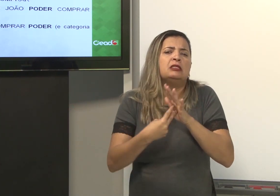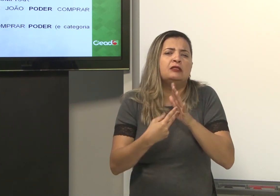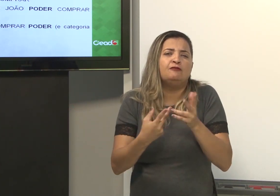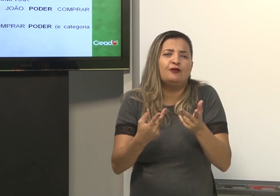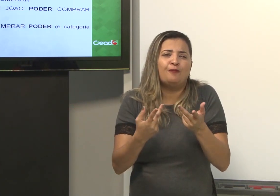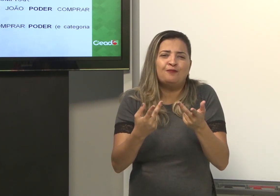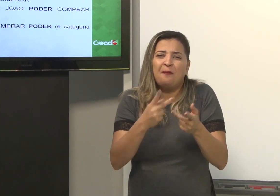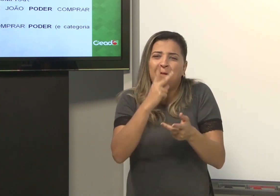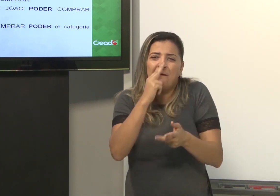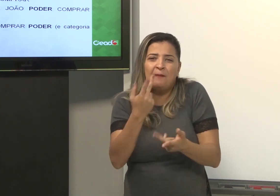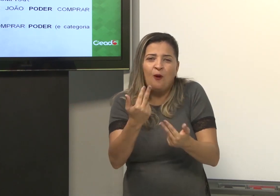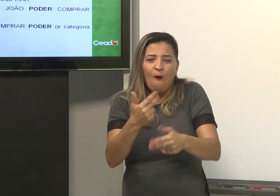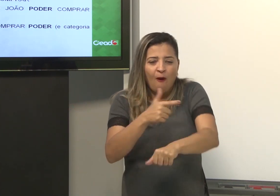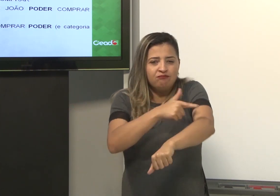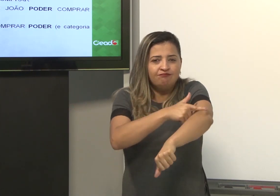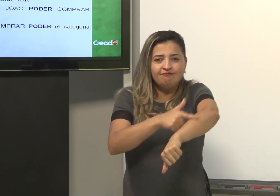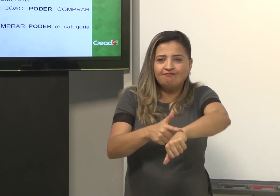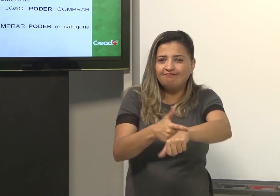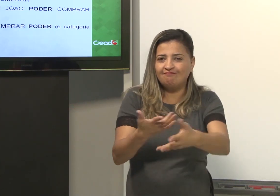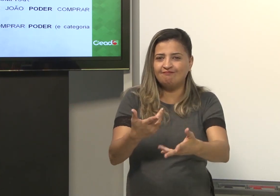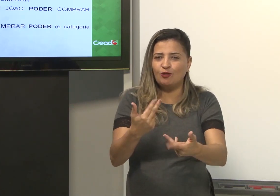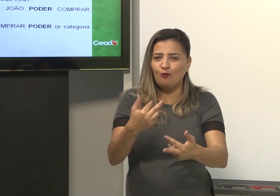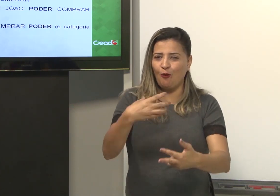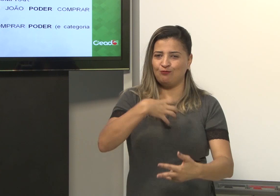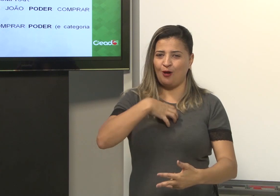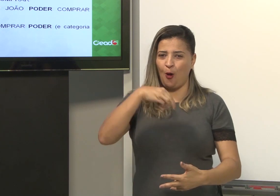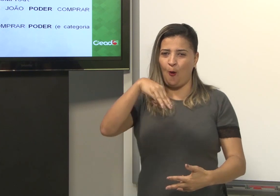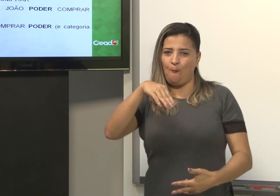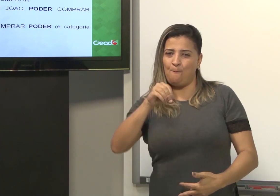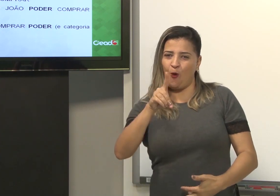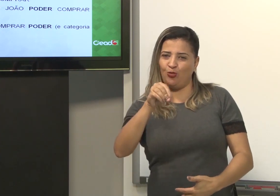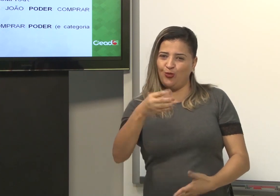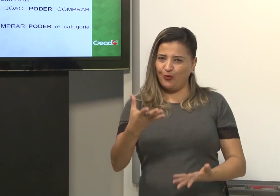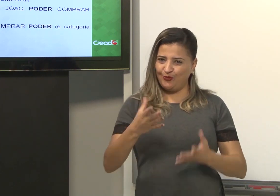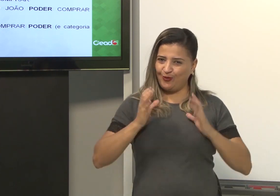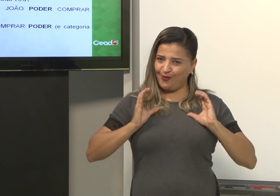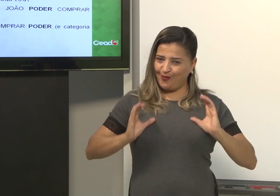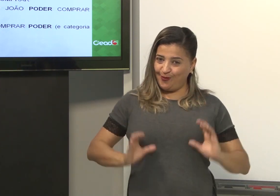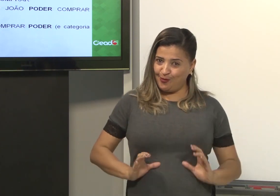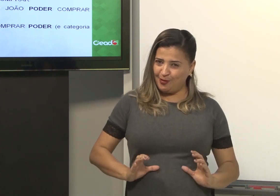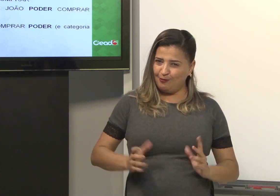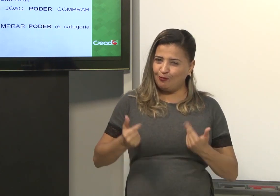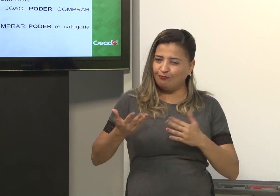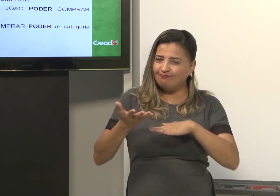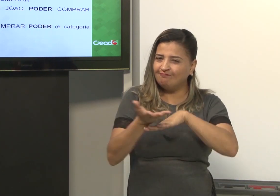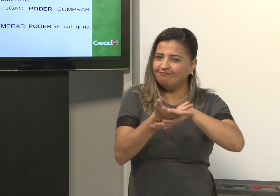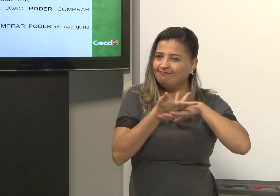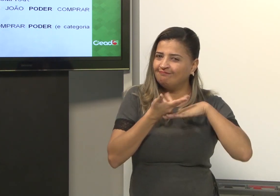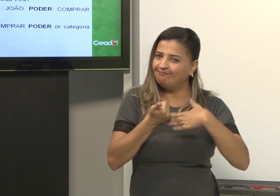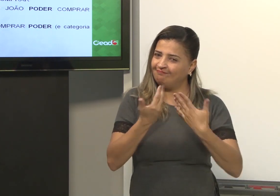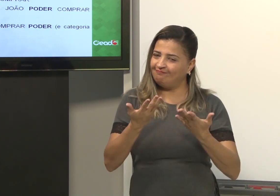significado dele? É como se fosse, por exemplo, a educação. É o modo, o comportamento, é a forma.